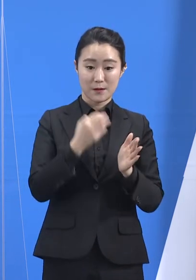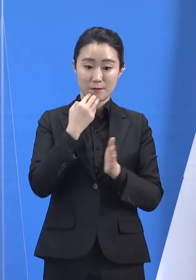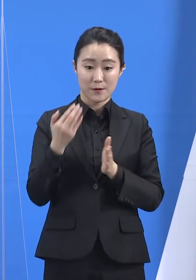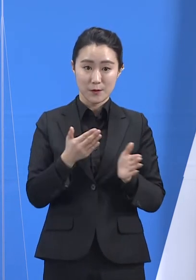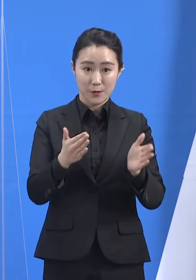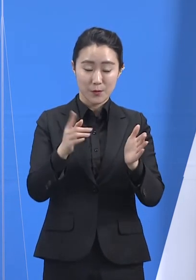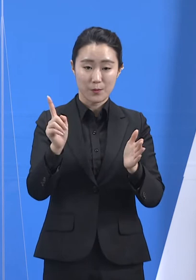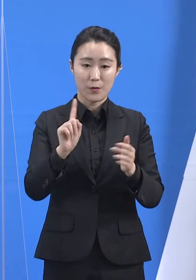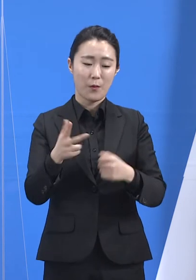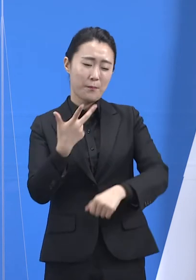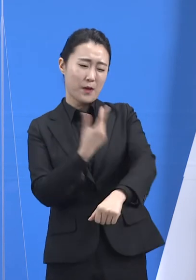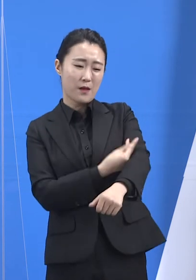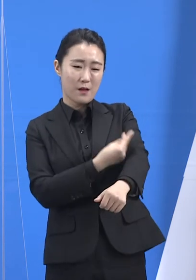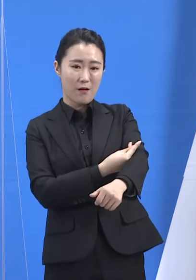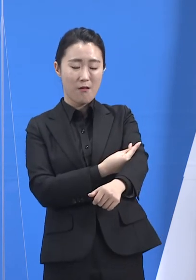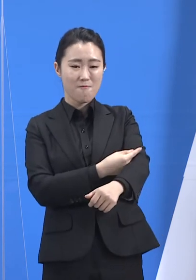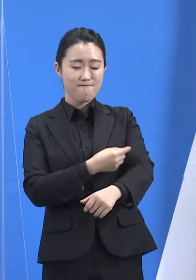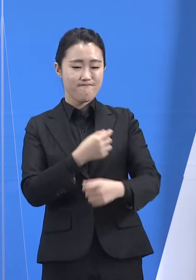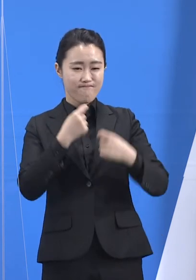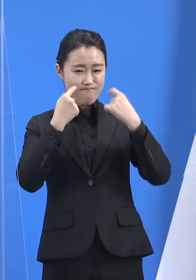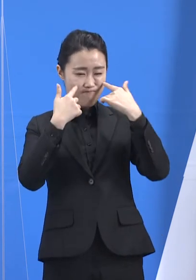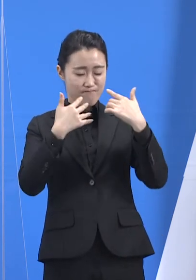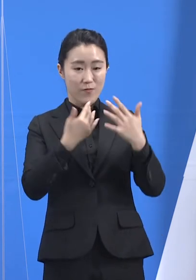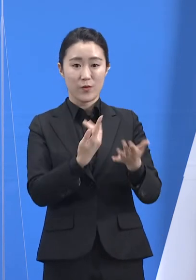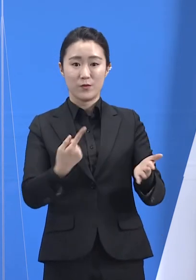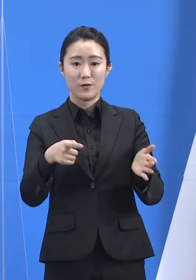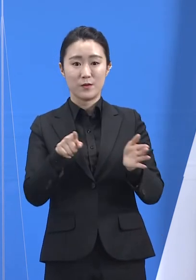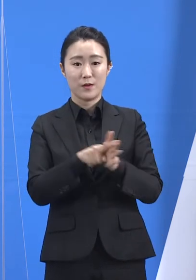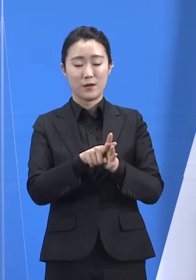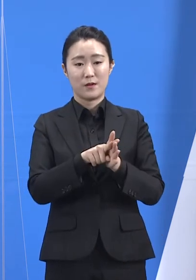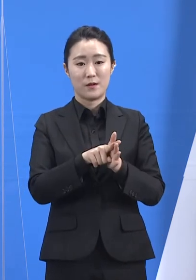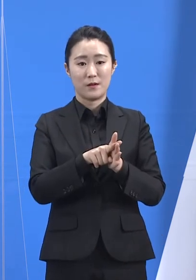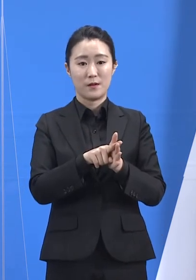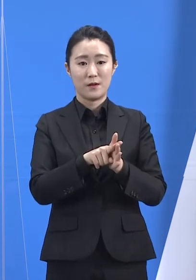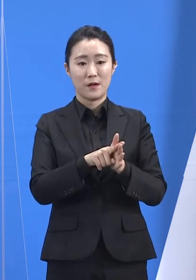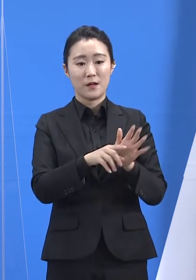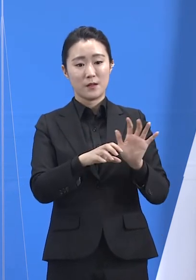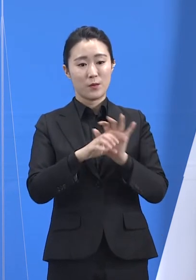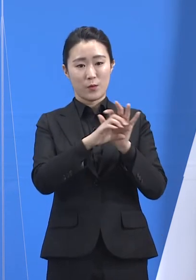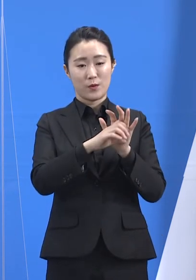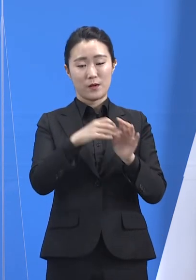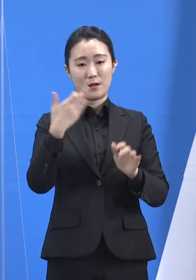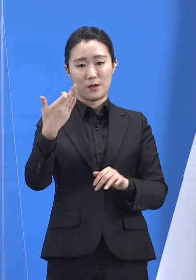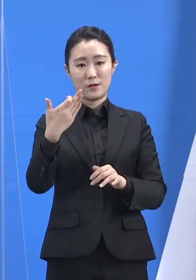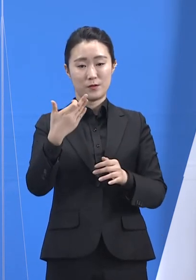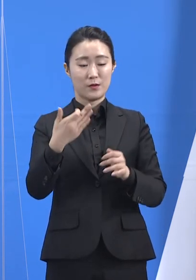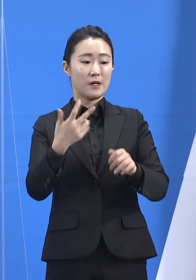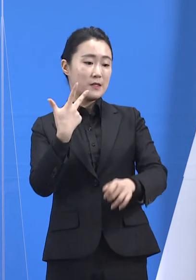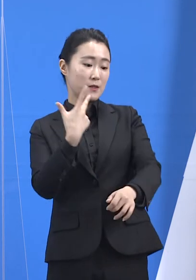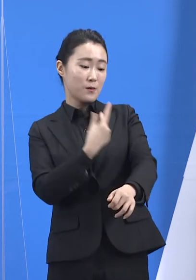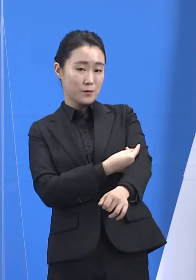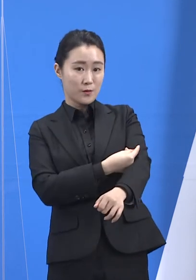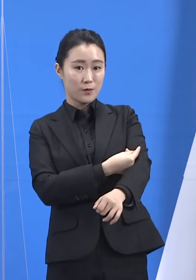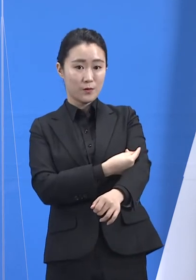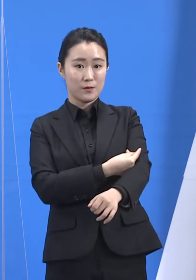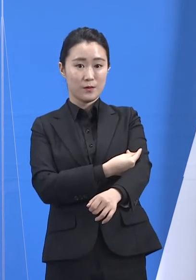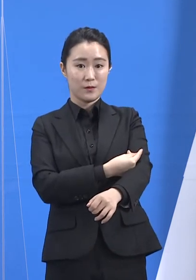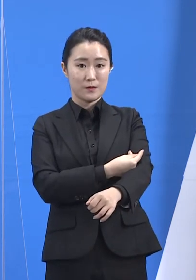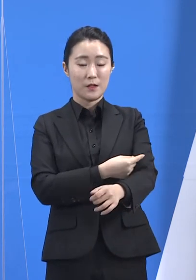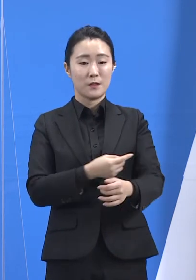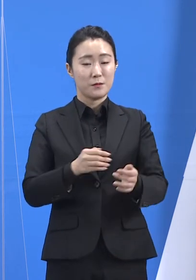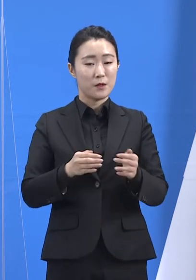차질 없는 백신 접종을 위해 코로나19 예방접종 시행 추진단을 구성하고, 예방접종 지역협의체,